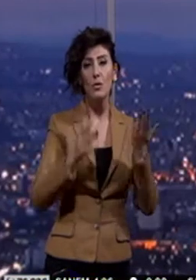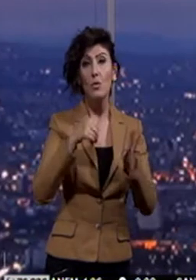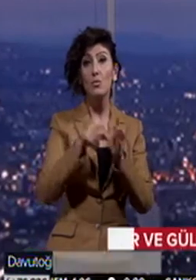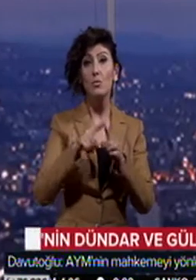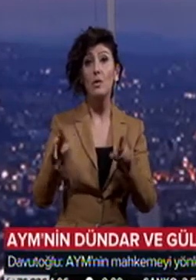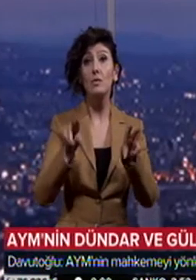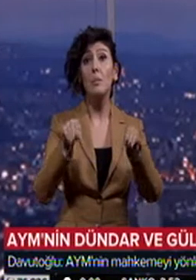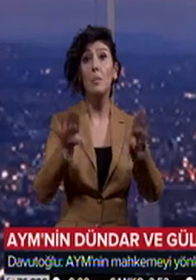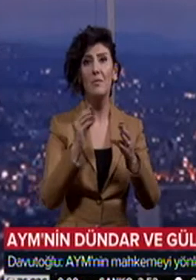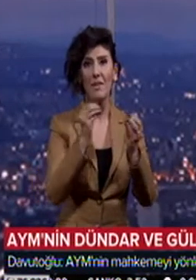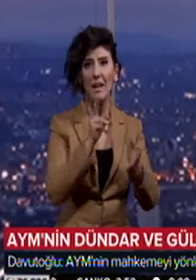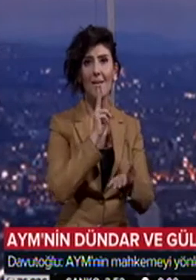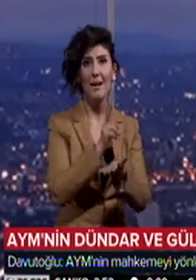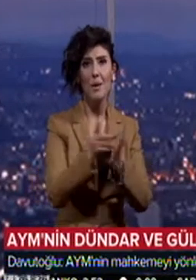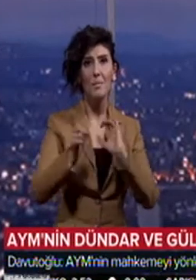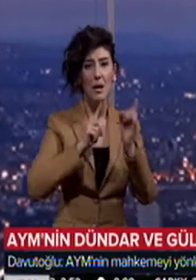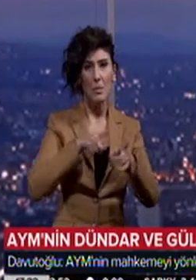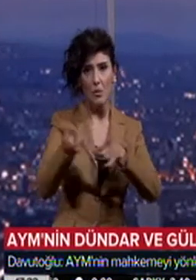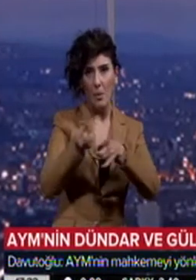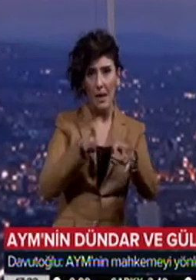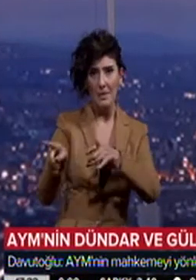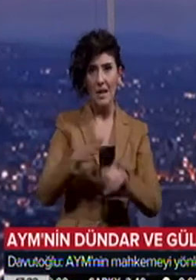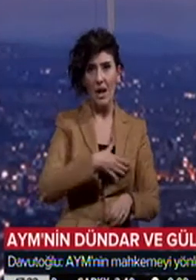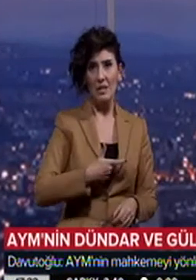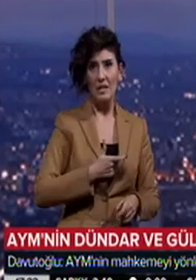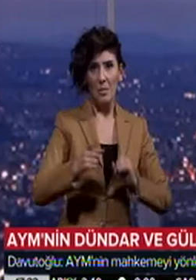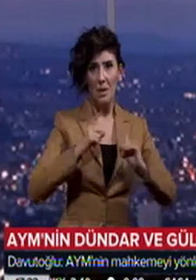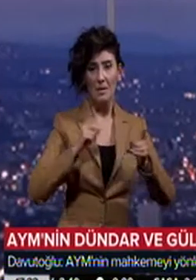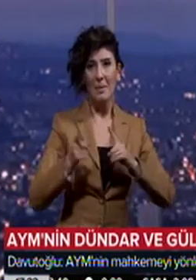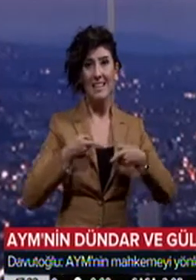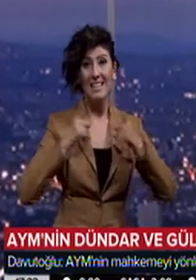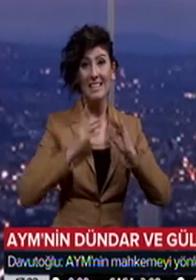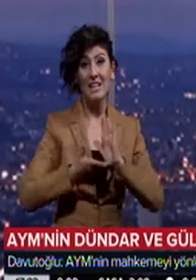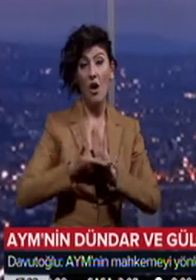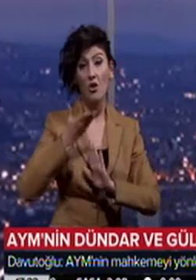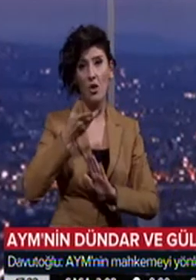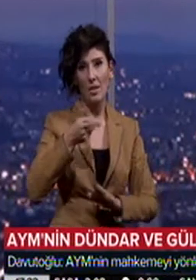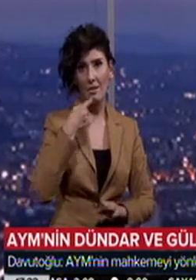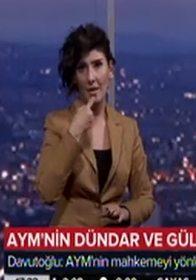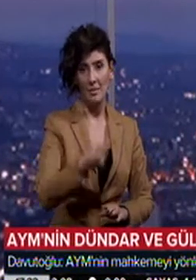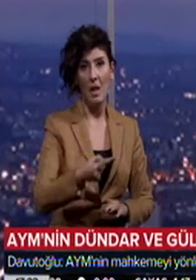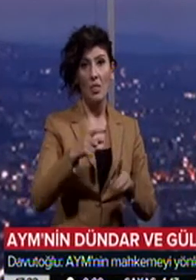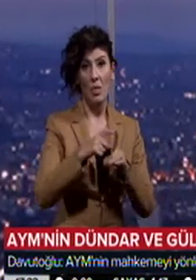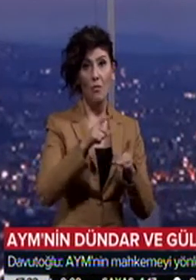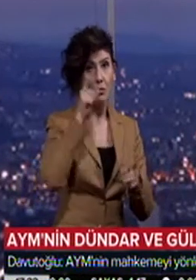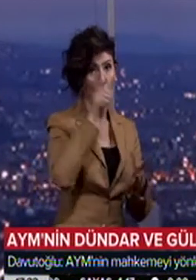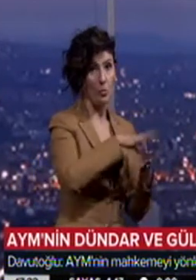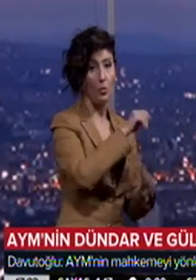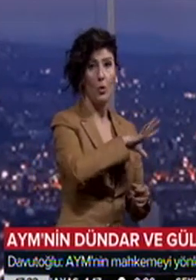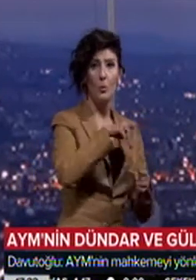verilen kararla mahkemeyi yönlendirmesi, Anayasa Mahkemesi'nin yetkisini aşan bir tutumdur dedi. Davutoğlu, bütün mahkeme